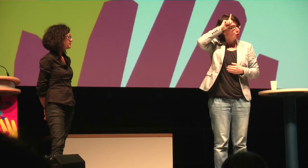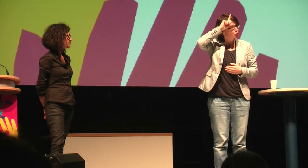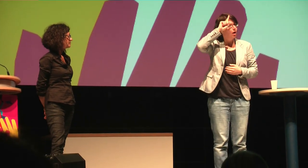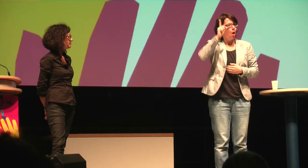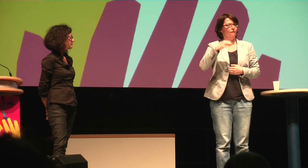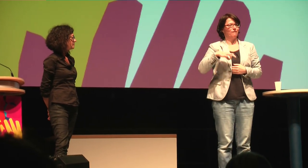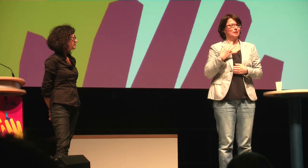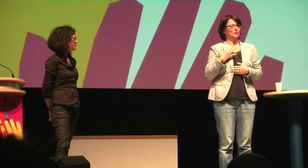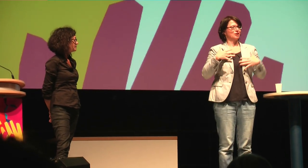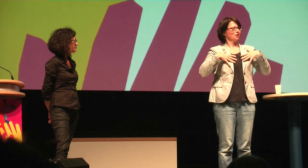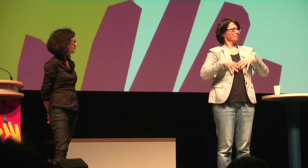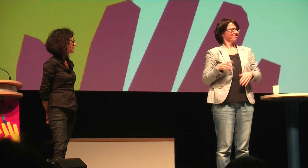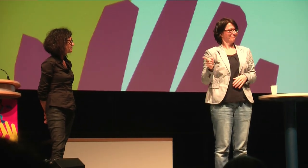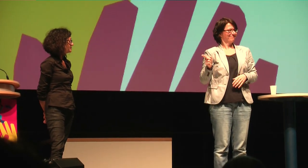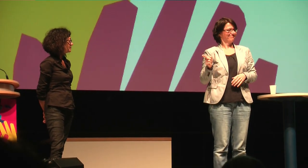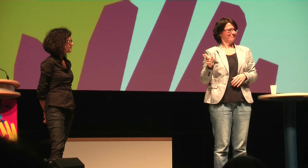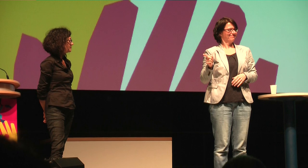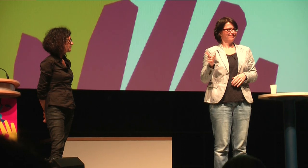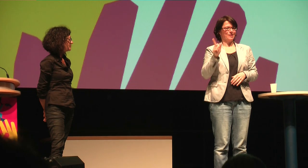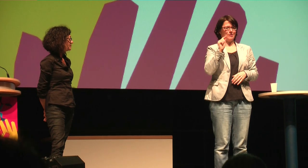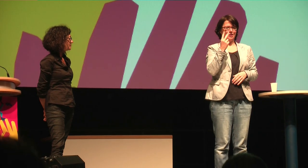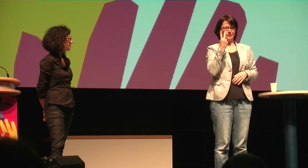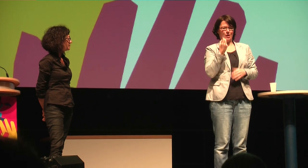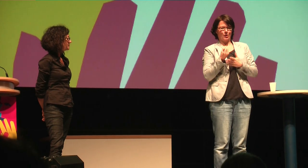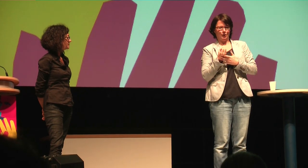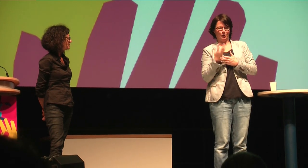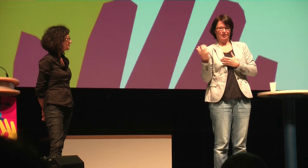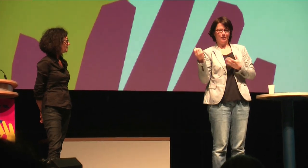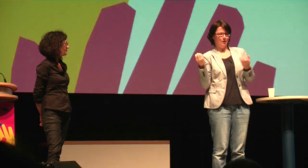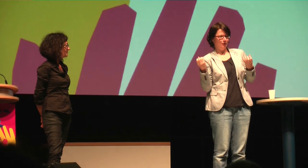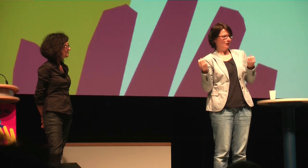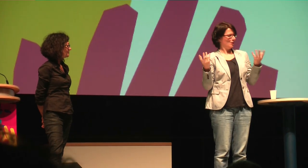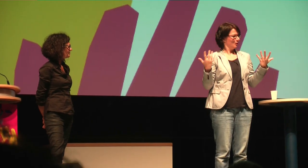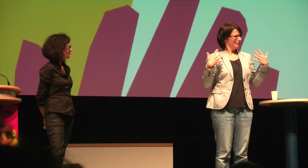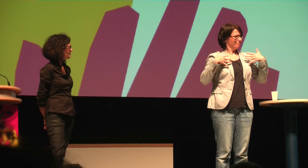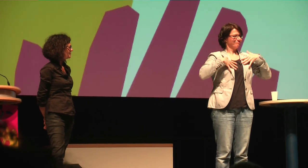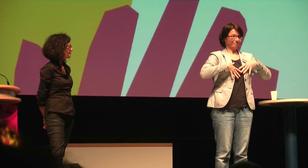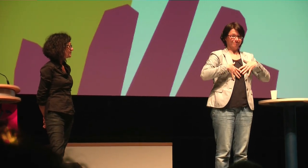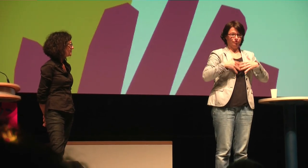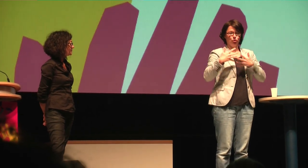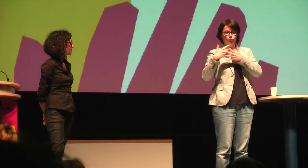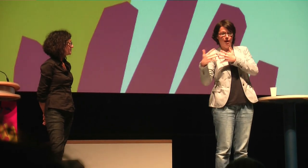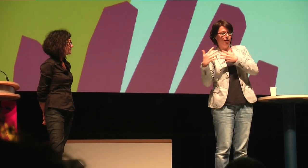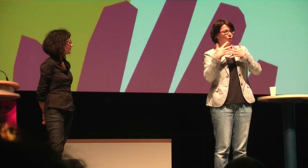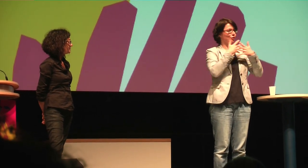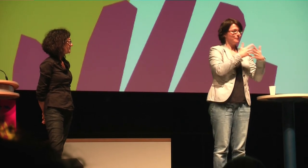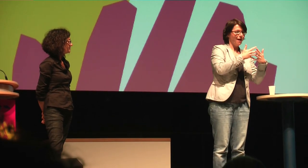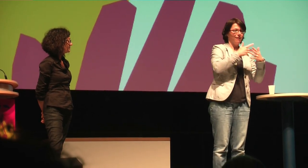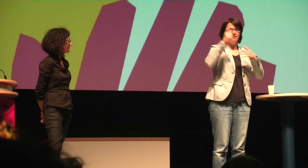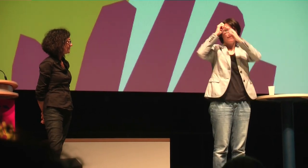in Deutsch, also ist mit der deutschen und französischen Kultur aufgewachsen, hat beide